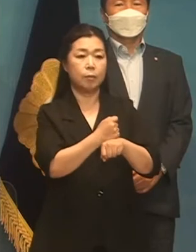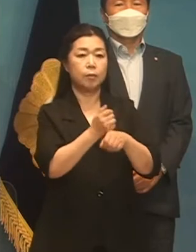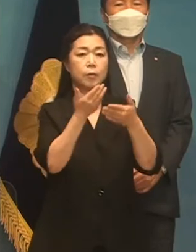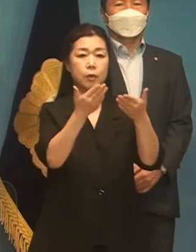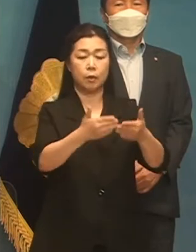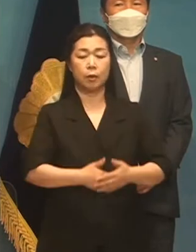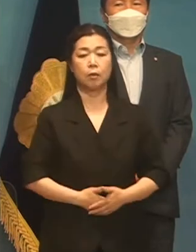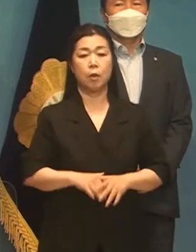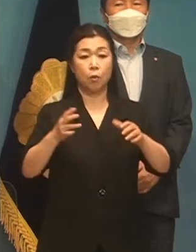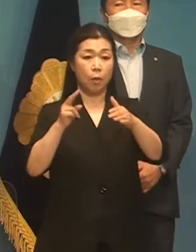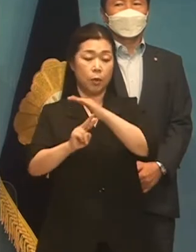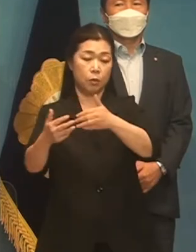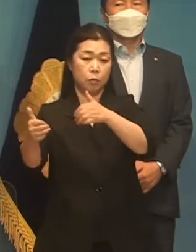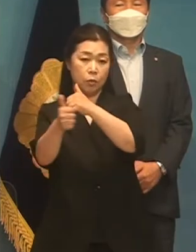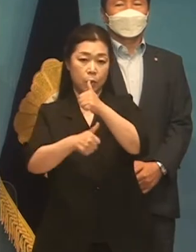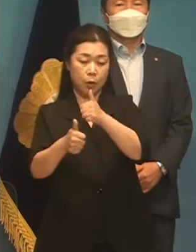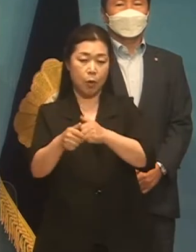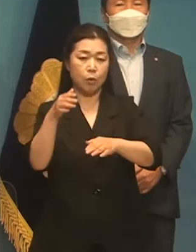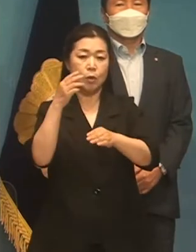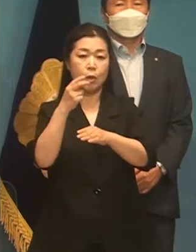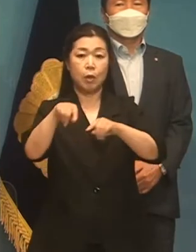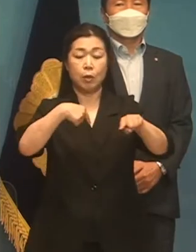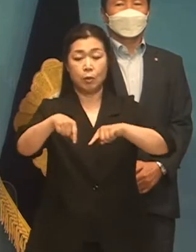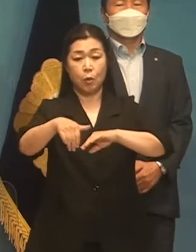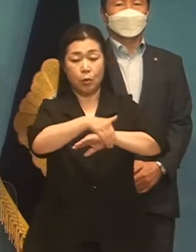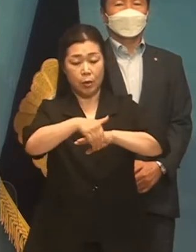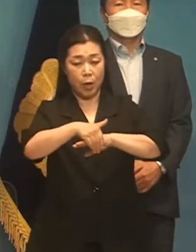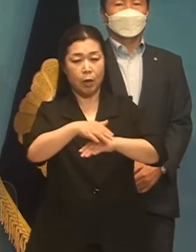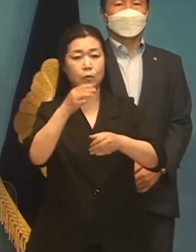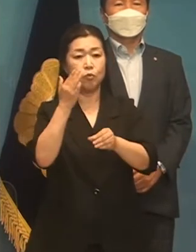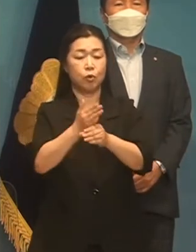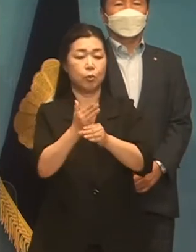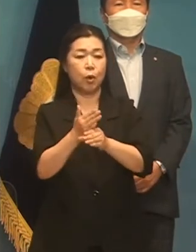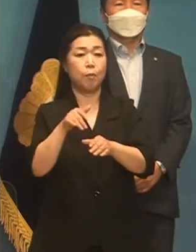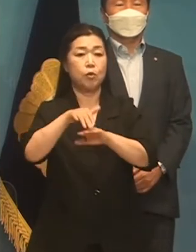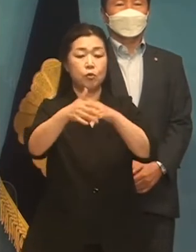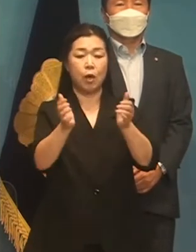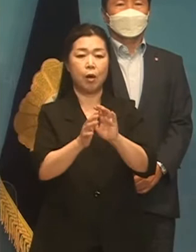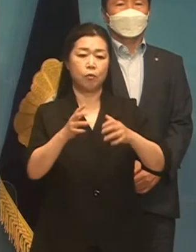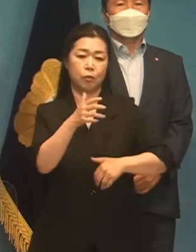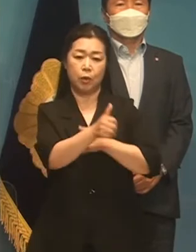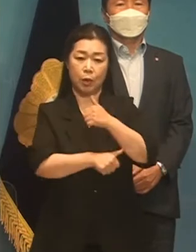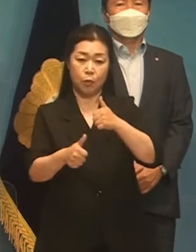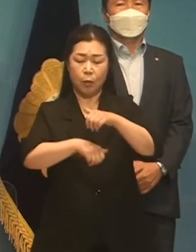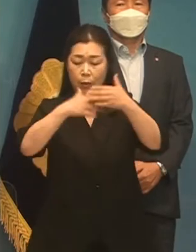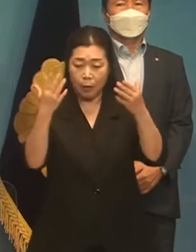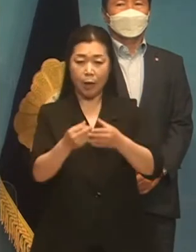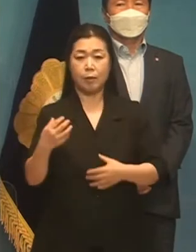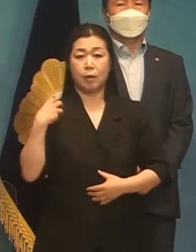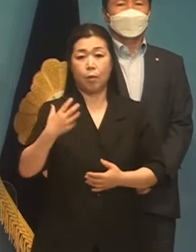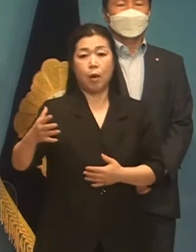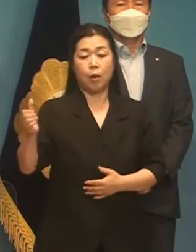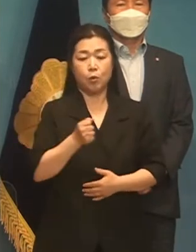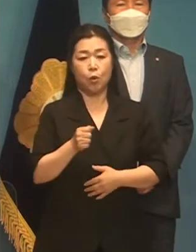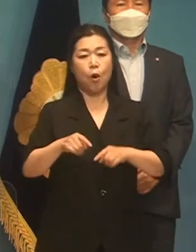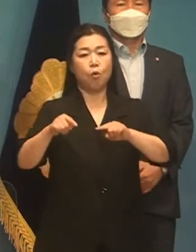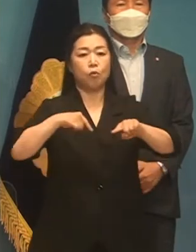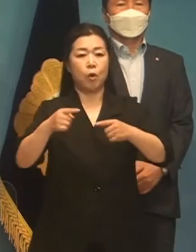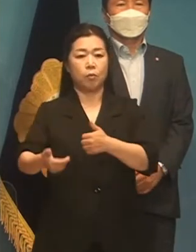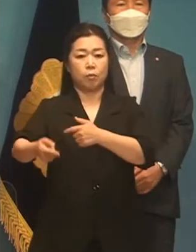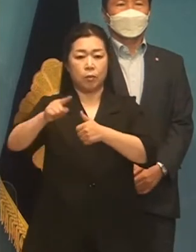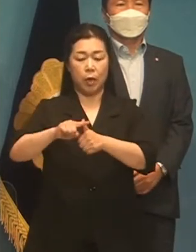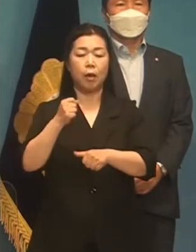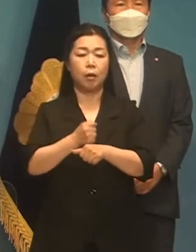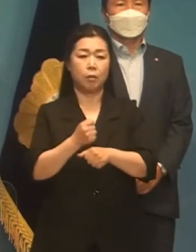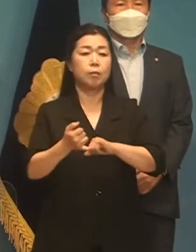국가비전위원회 정책위원회 중심으로 구성해 민주당 국회의원 차원이 책임있게 국정원형의 주체로